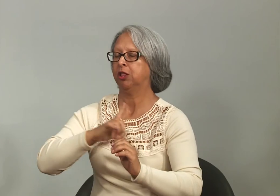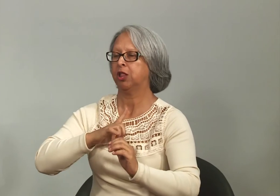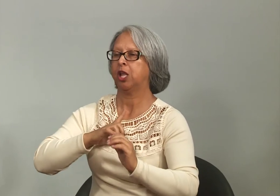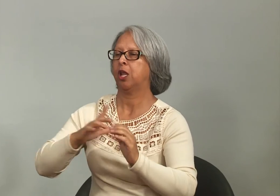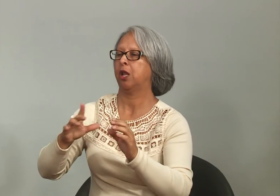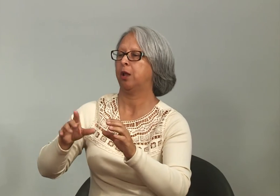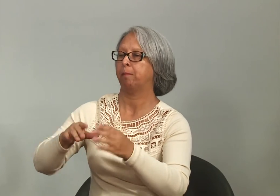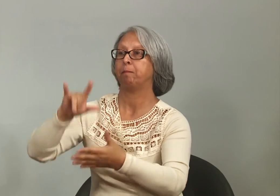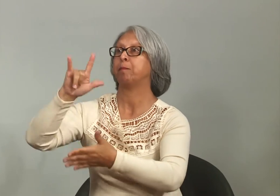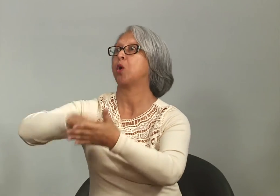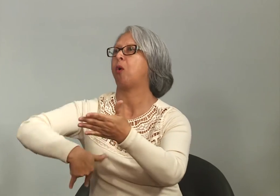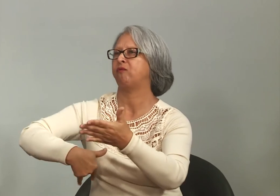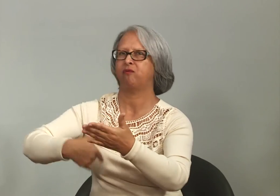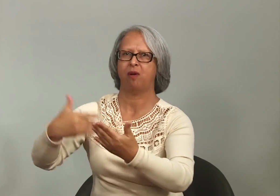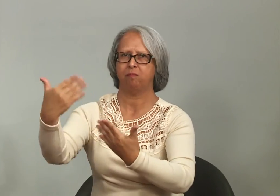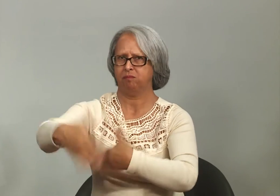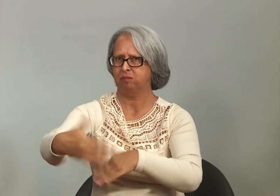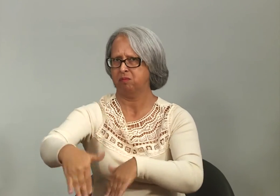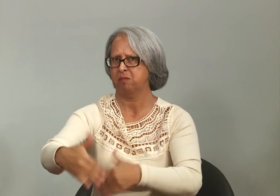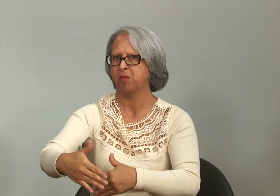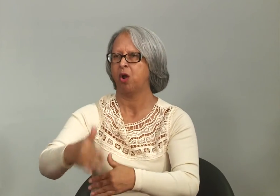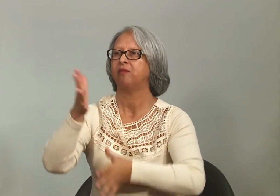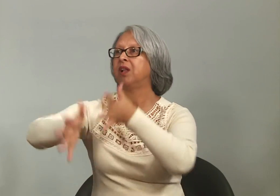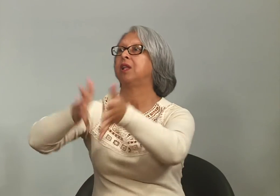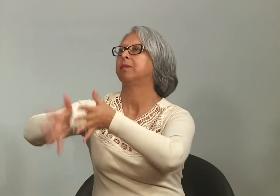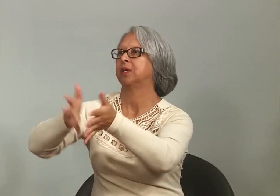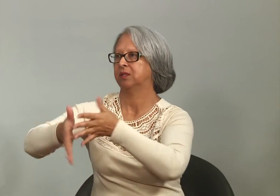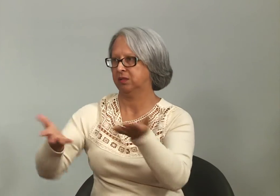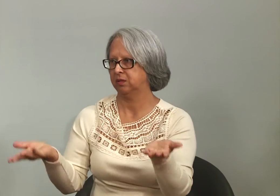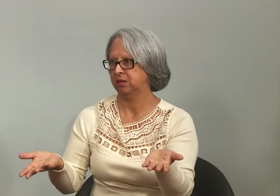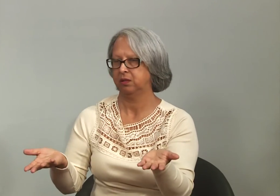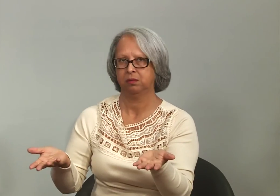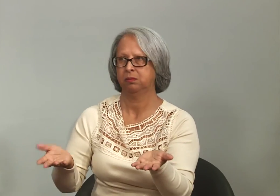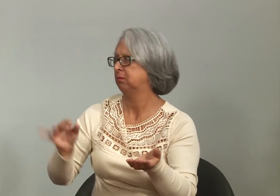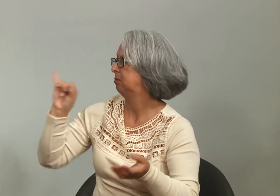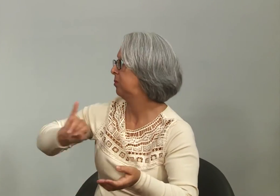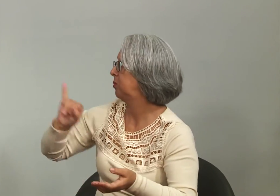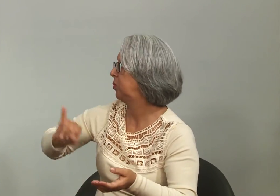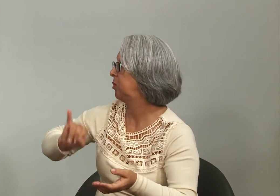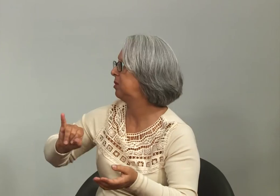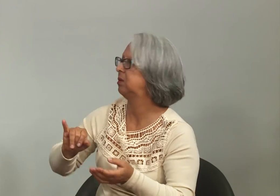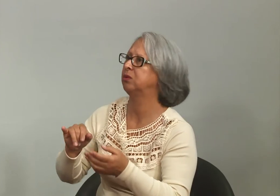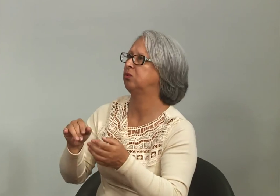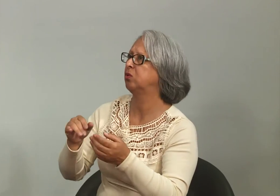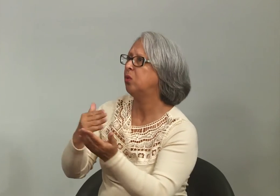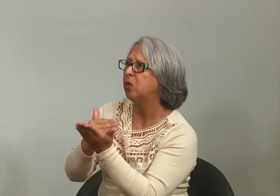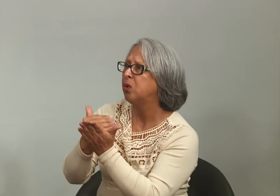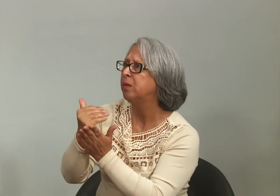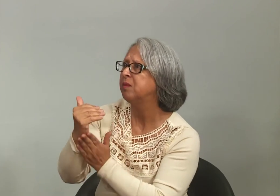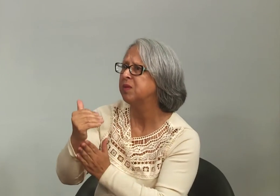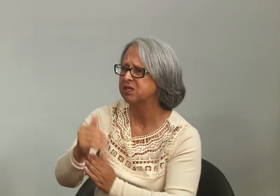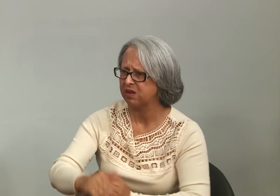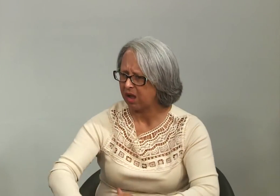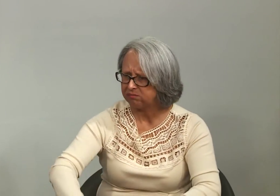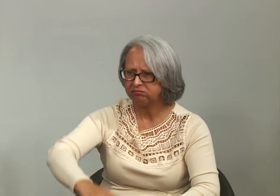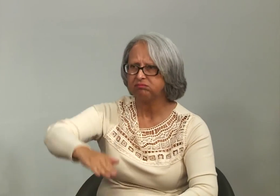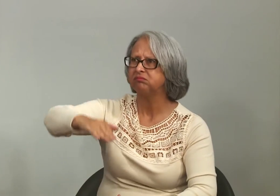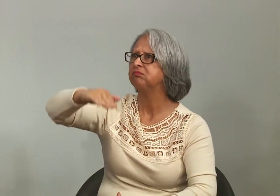lugar. Então, por exemplo, quando tem prova, prova em língua de sinais, em Libras. Então, é muito importante, desde o começo,